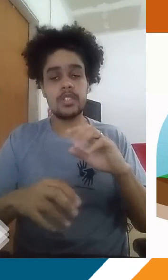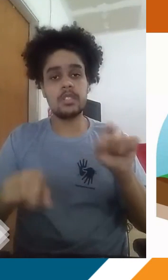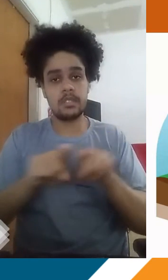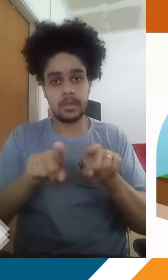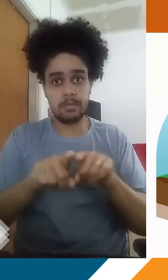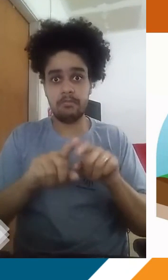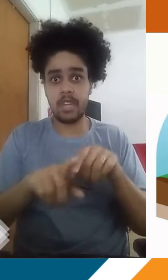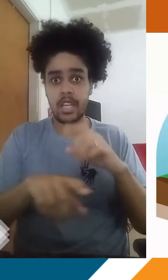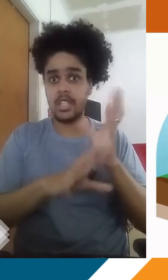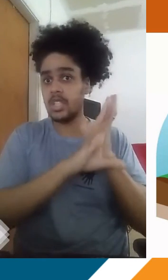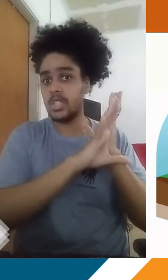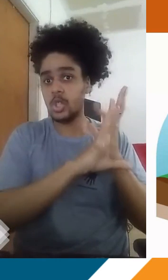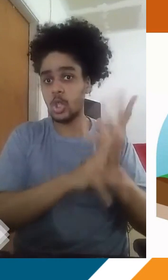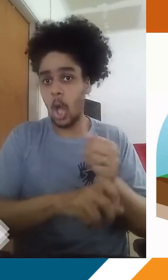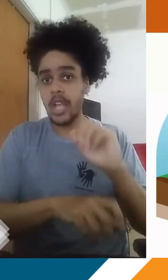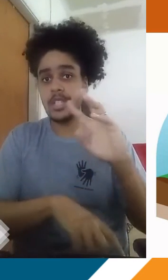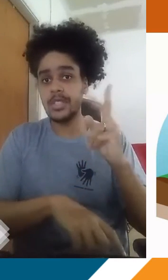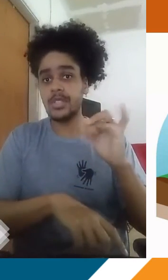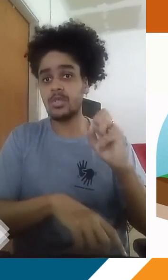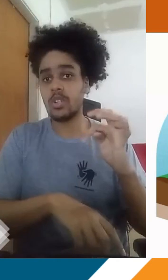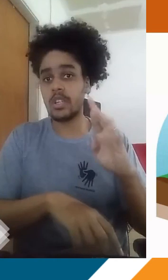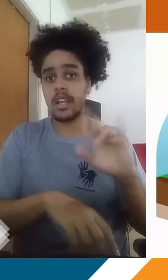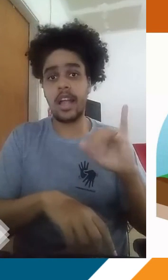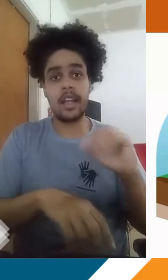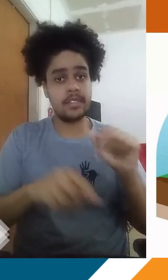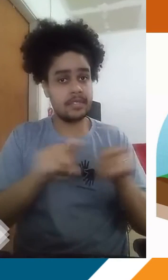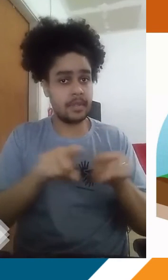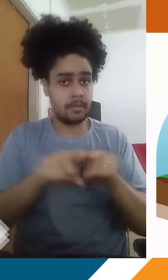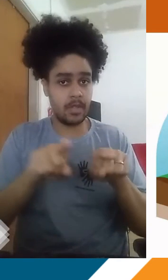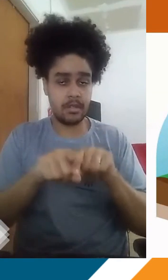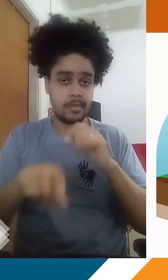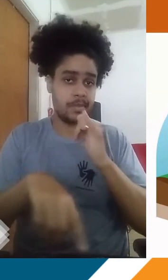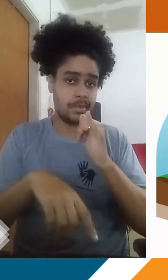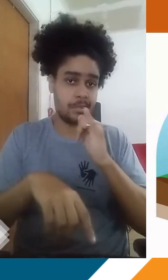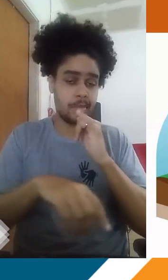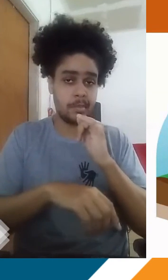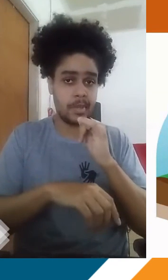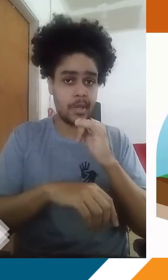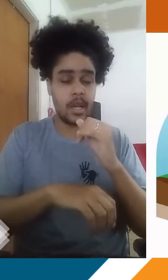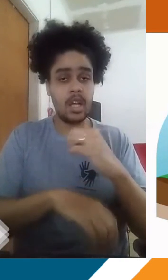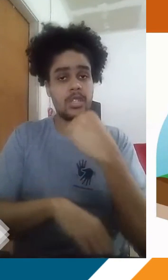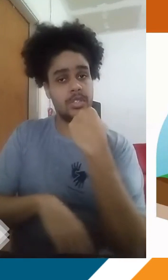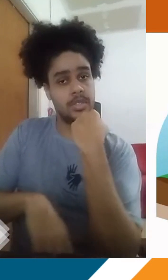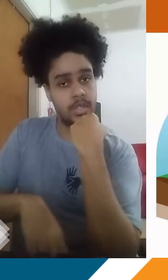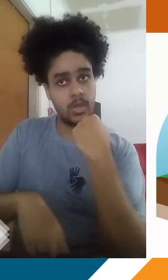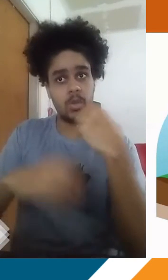ambientais, mas podem ser históricos também. Como, por exemplo, a corrosão de monumentos históricos quando ficam submetidos muito